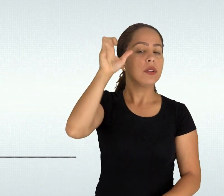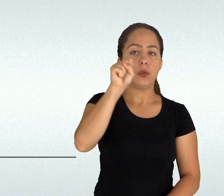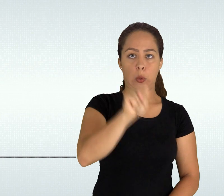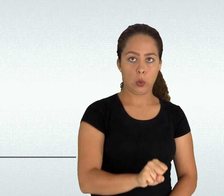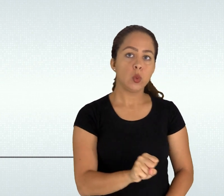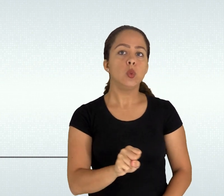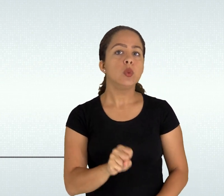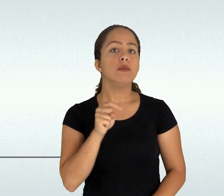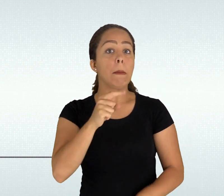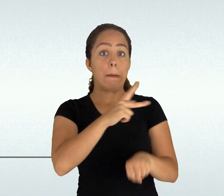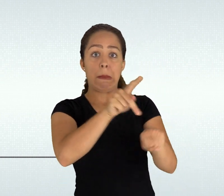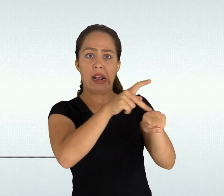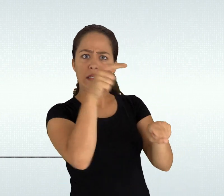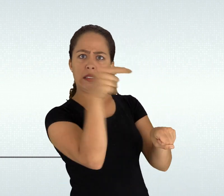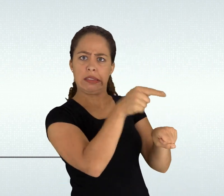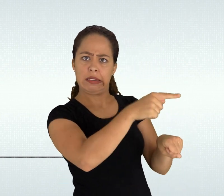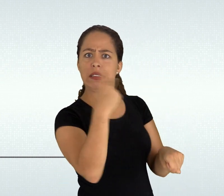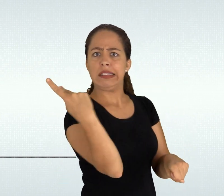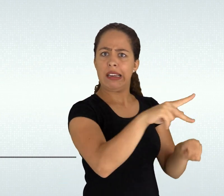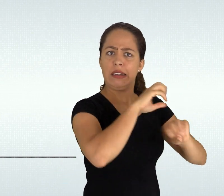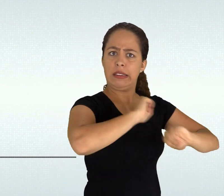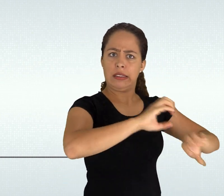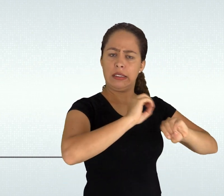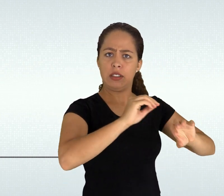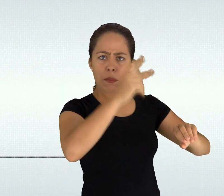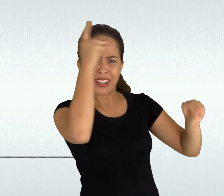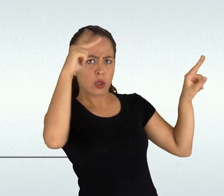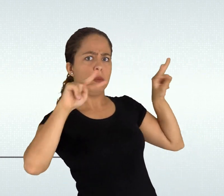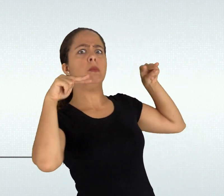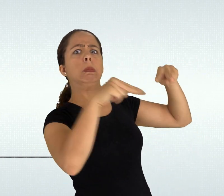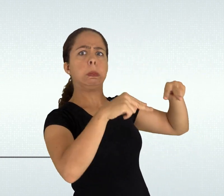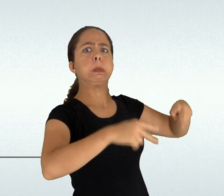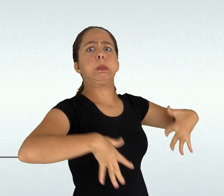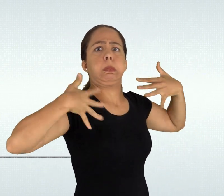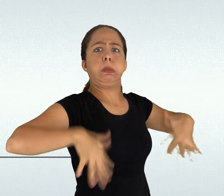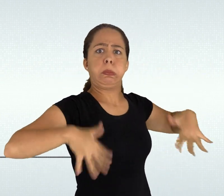e a ver at l está com muitos v se